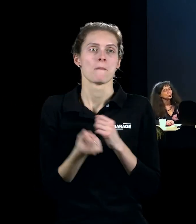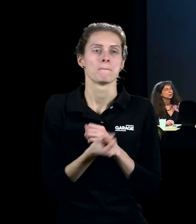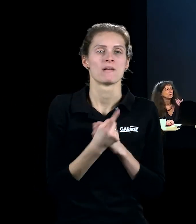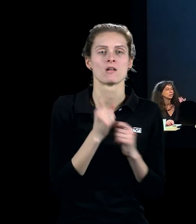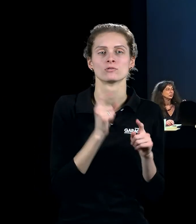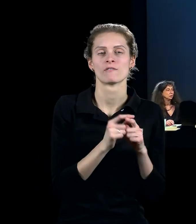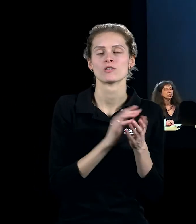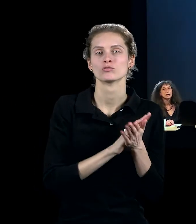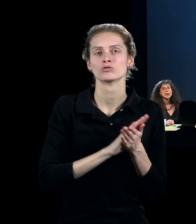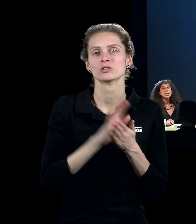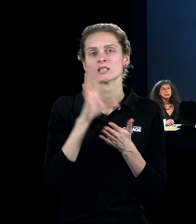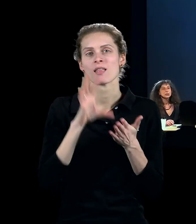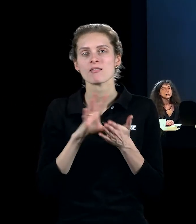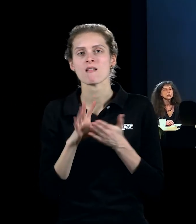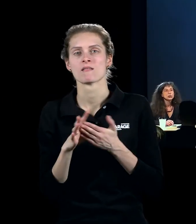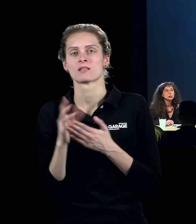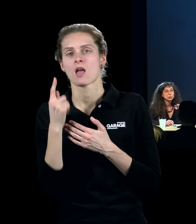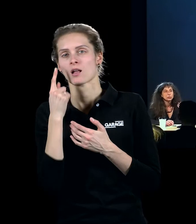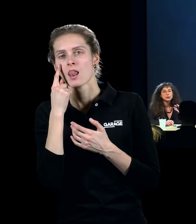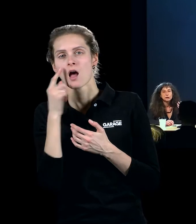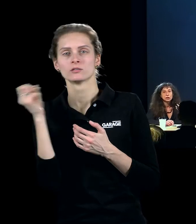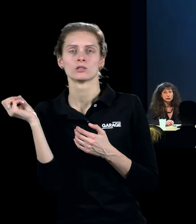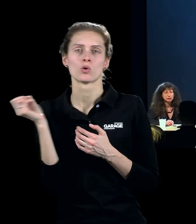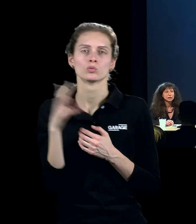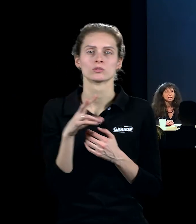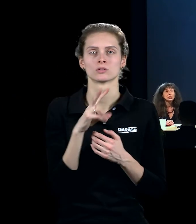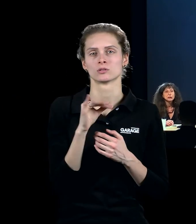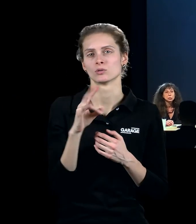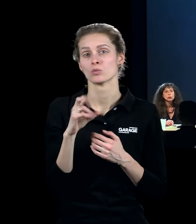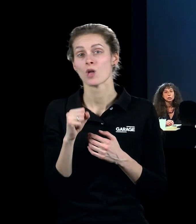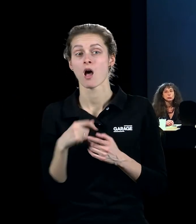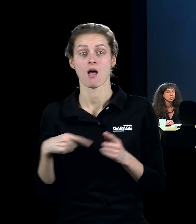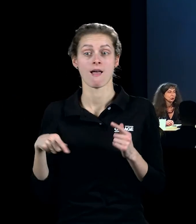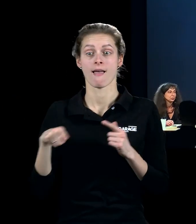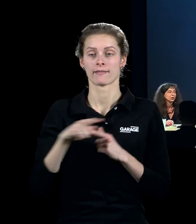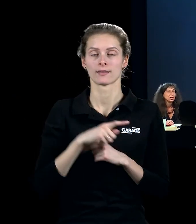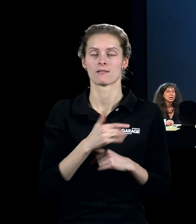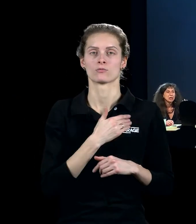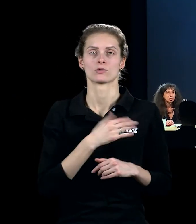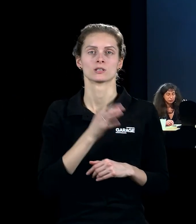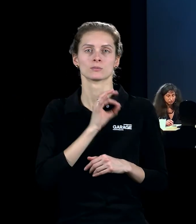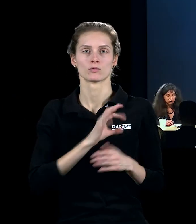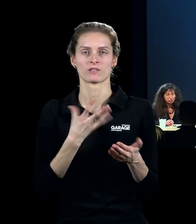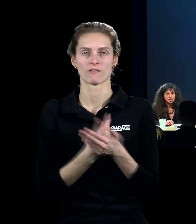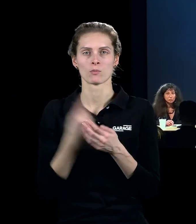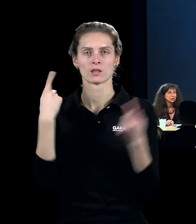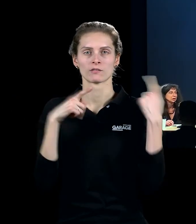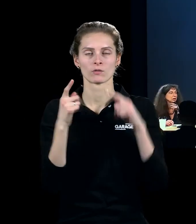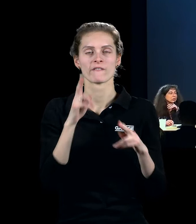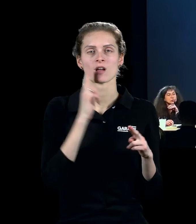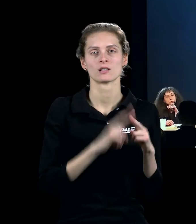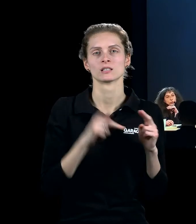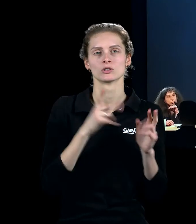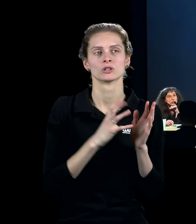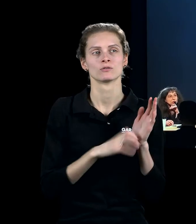«Глаз», «Солнце», «Луна». И возникает желание, собственно говоря, эти стихи использовать в творчестве. В конце 50